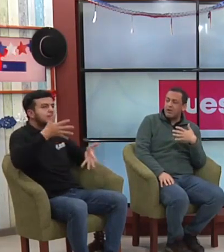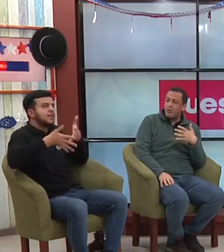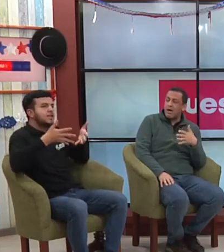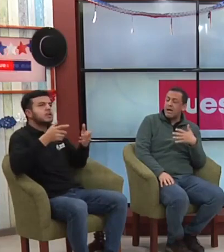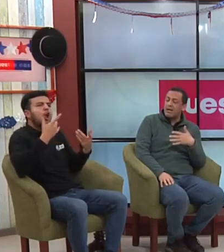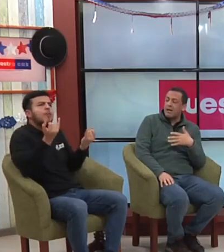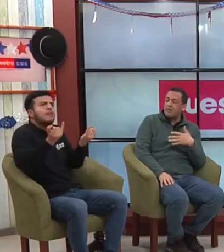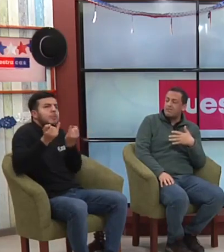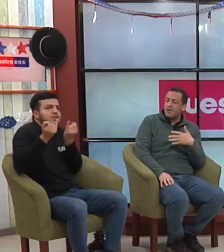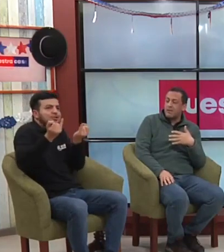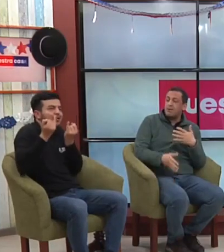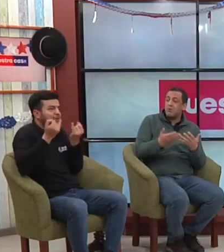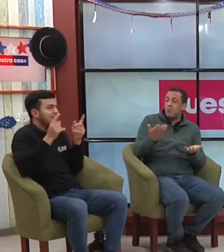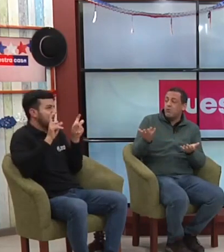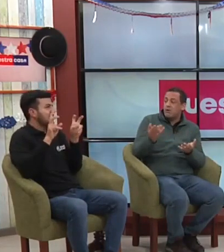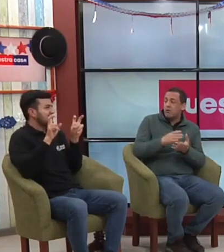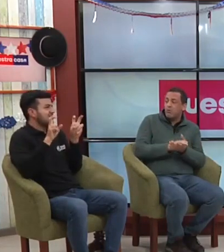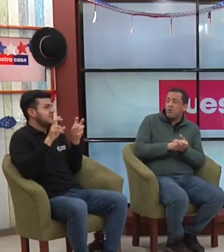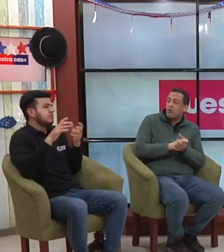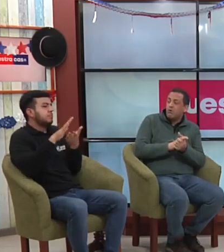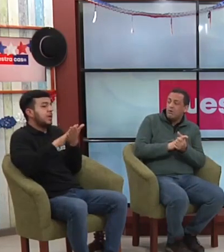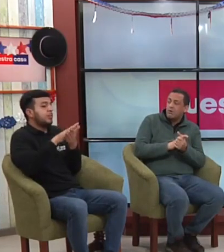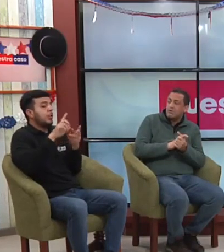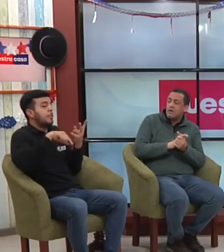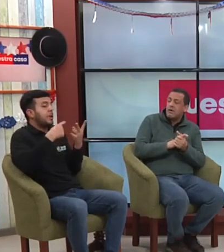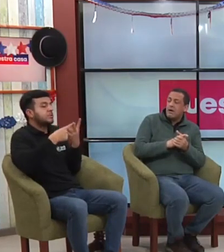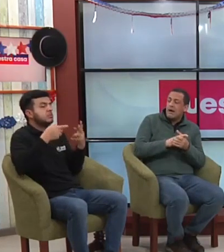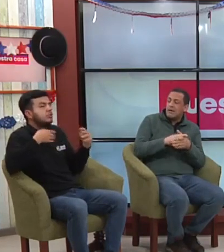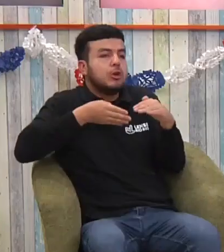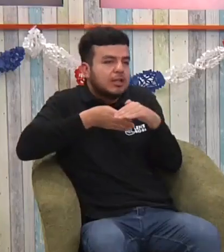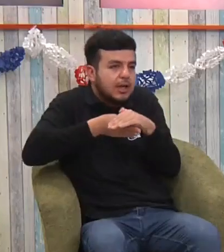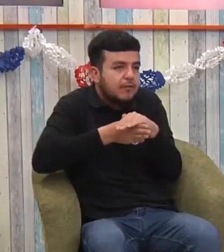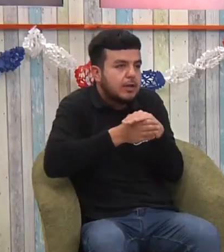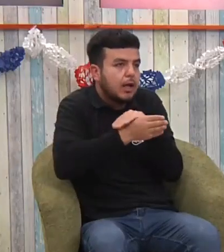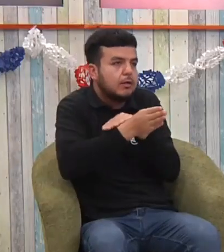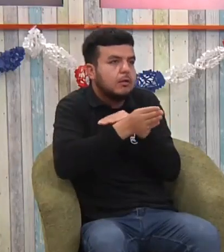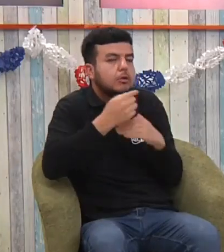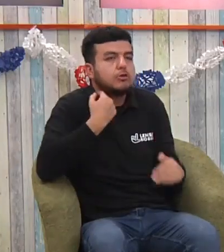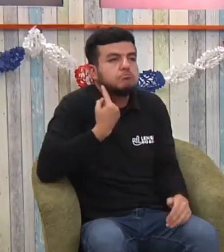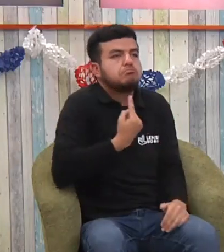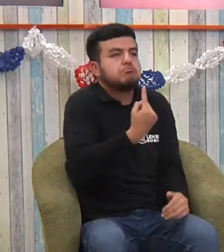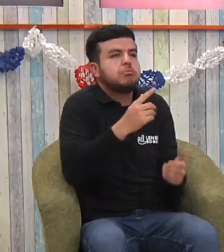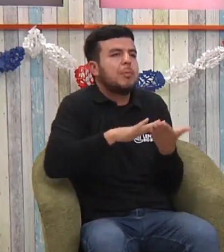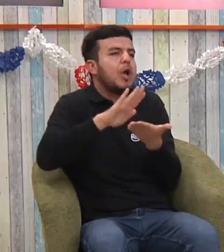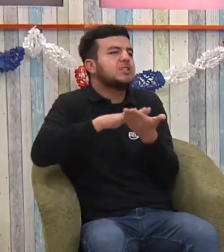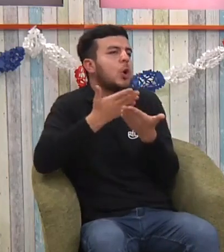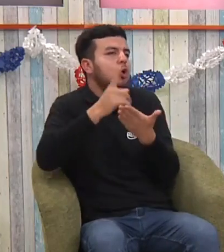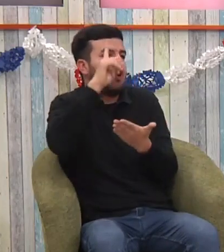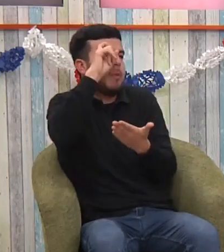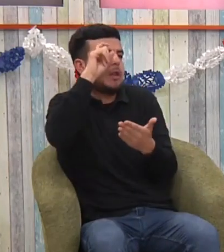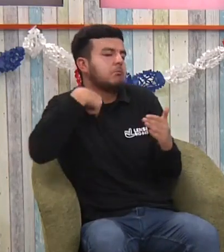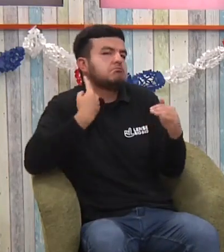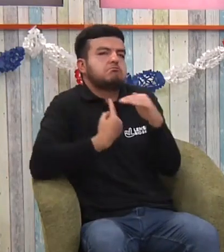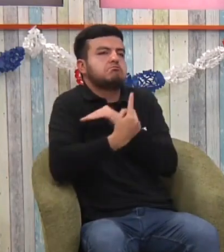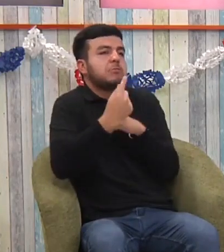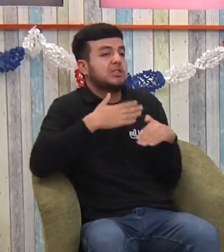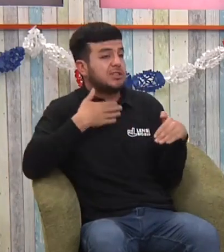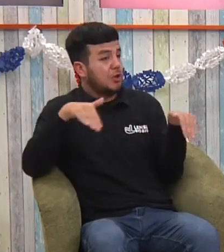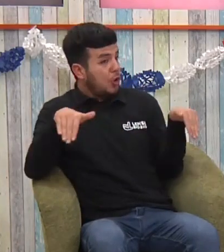lugares hayan, en espacios públicos como los halls, no sé, hayan videos con lengua de señas, con información. Si yo voy al hospital,